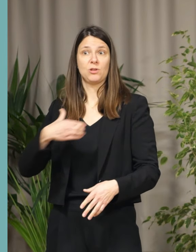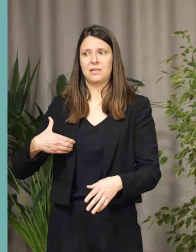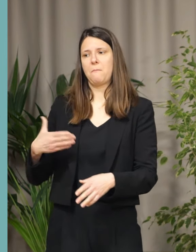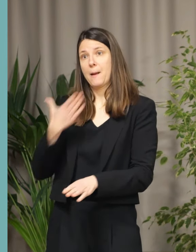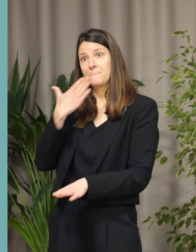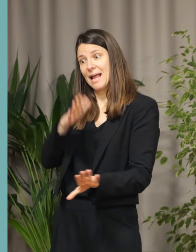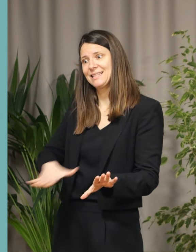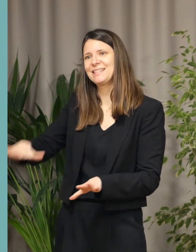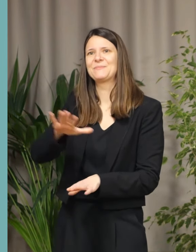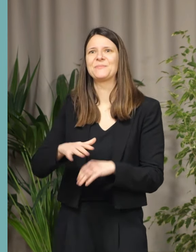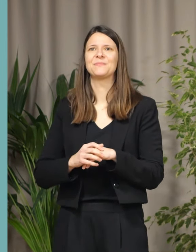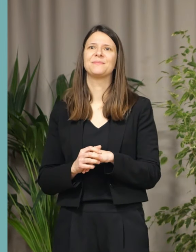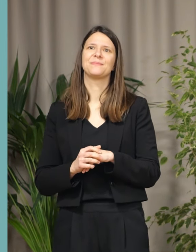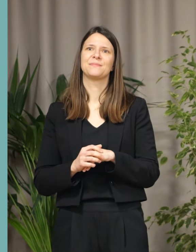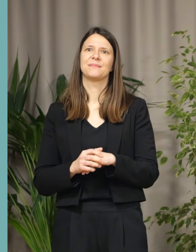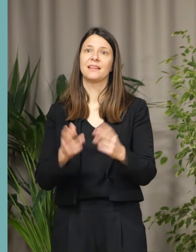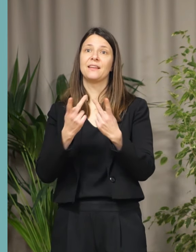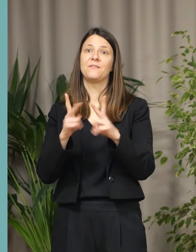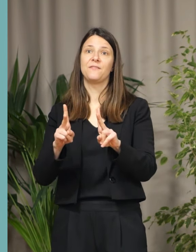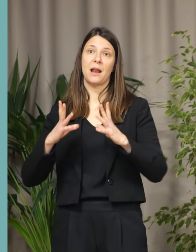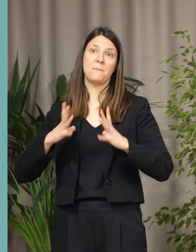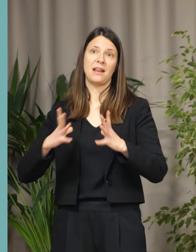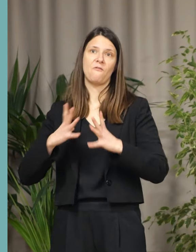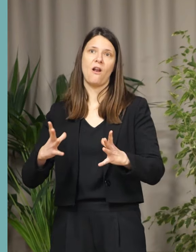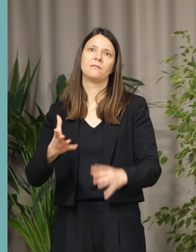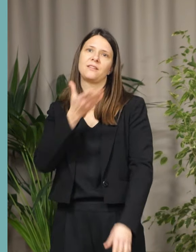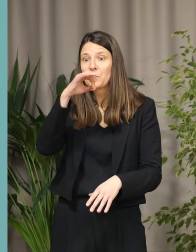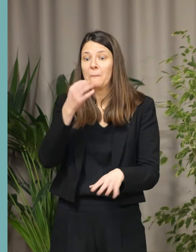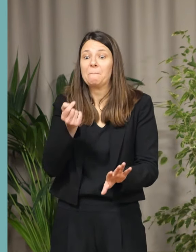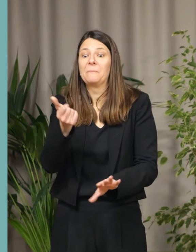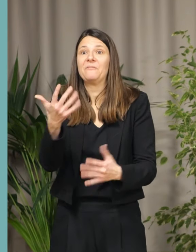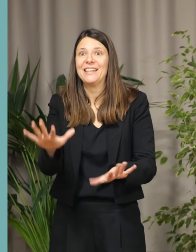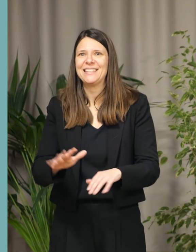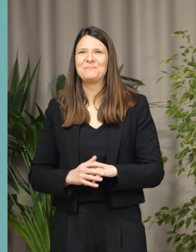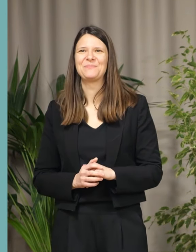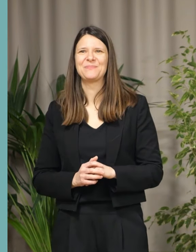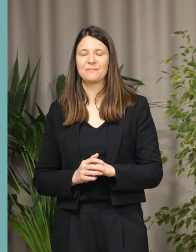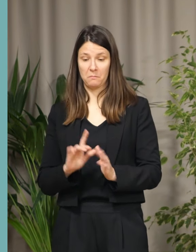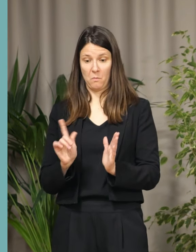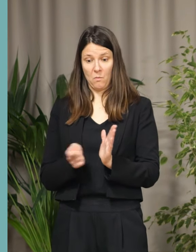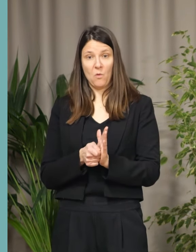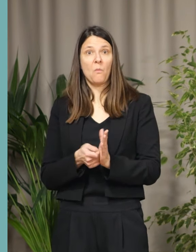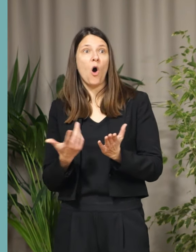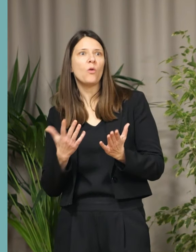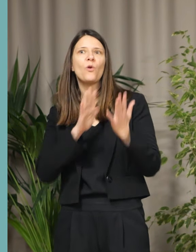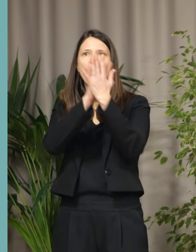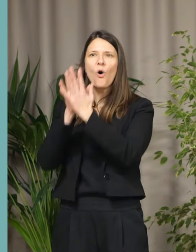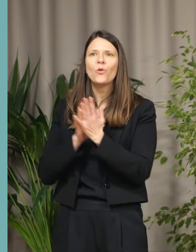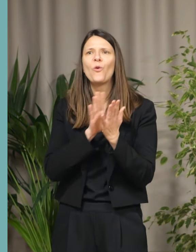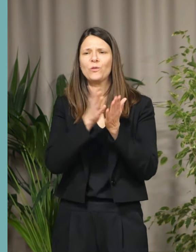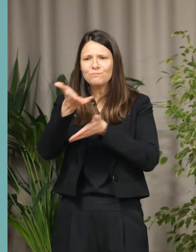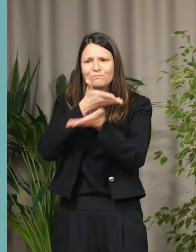vie est belle quand la ville est bénévole. Profitons de ce moment de rencontre et de